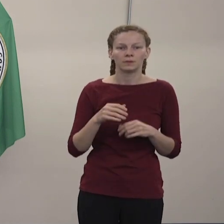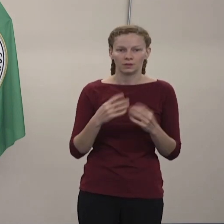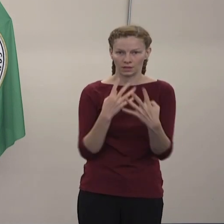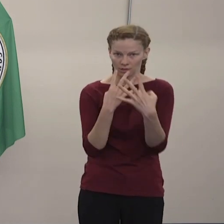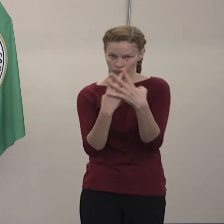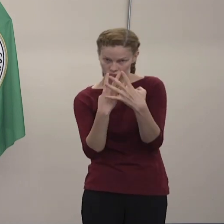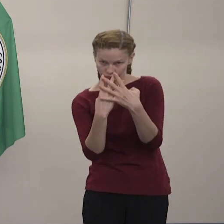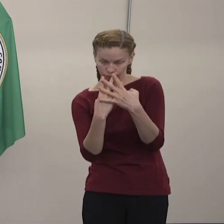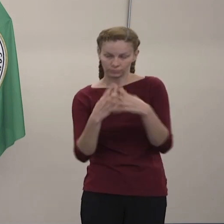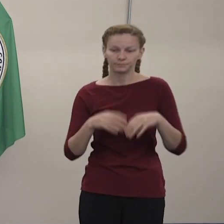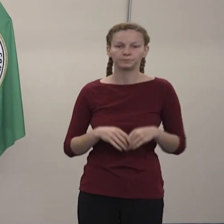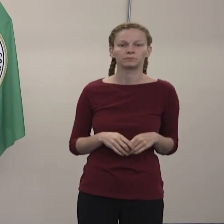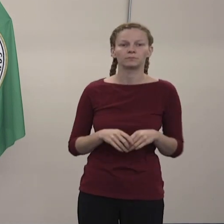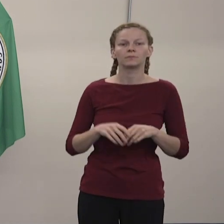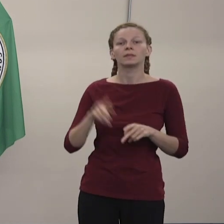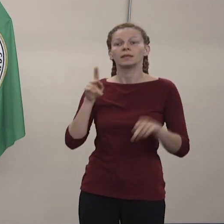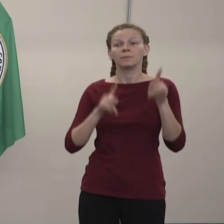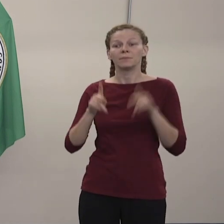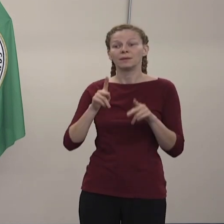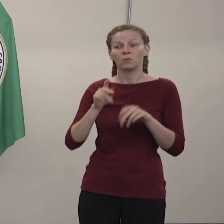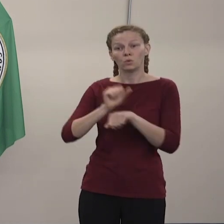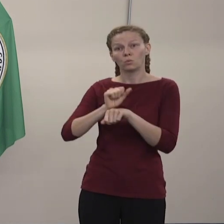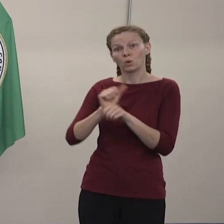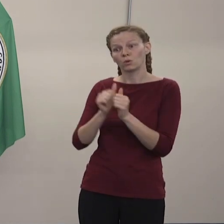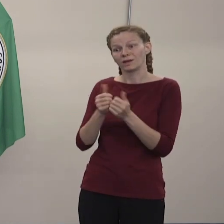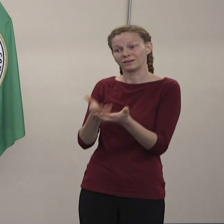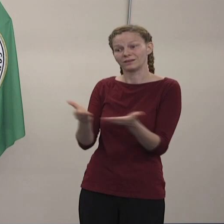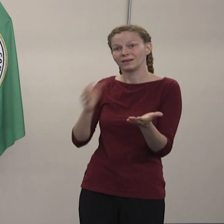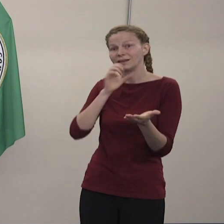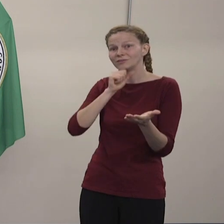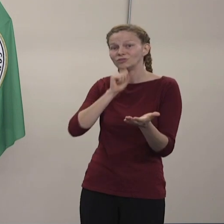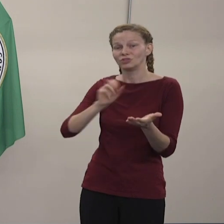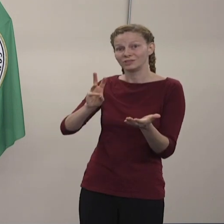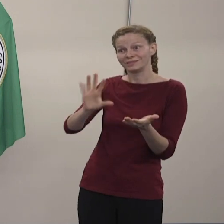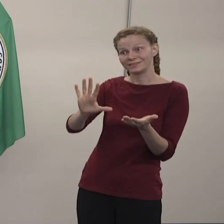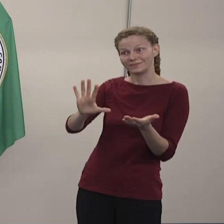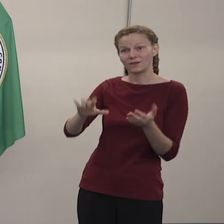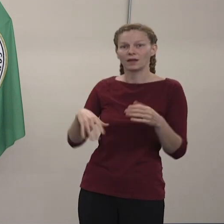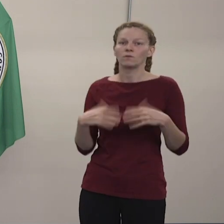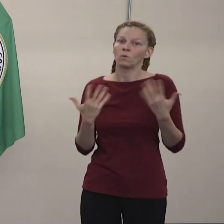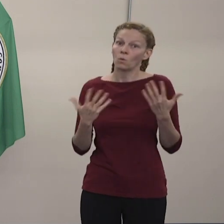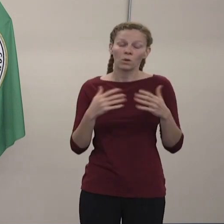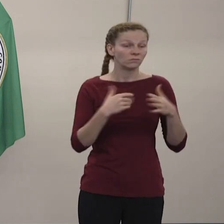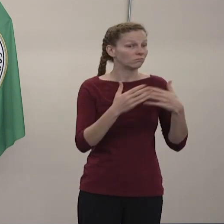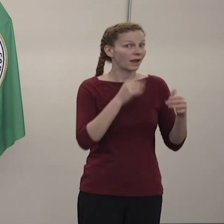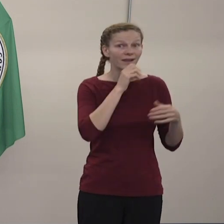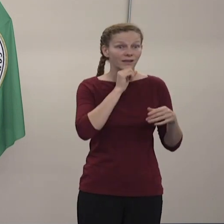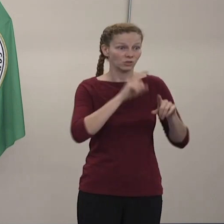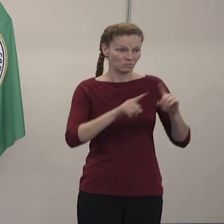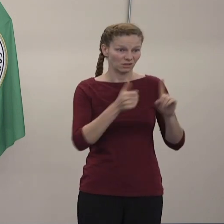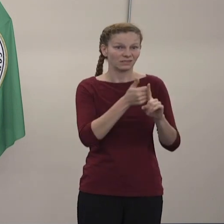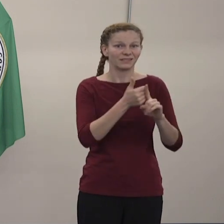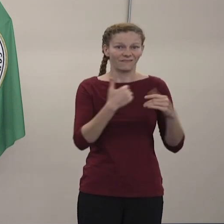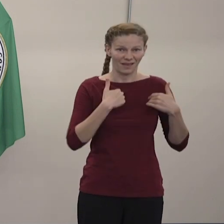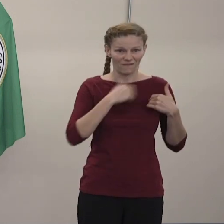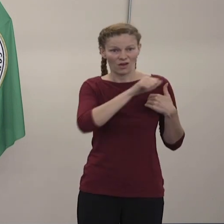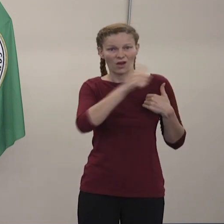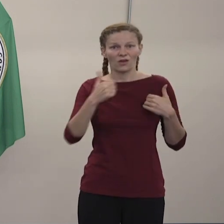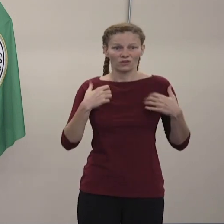enfermedad, ya sean aquellos mayores de 65. Y gente que tiene condiciones previas de salud.